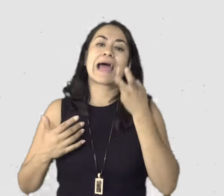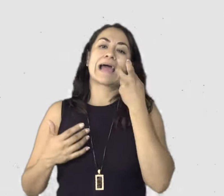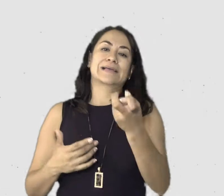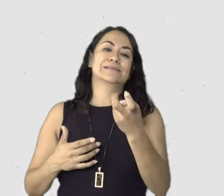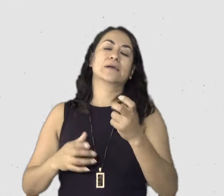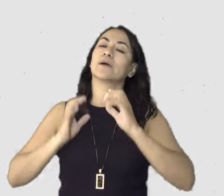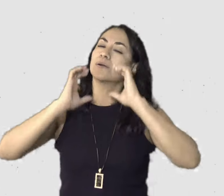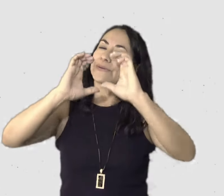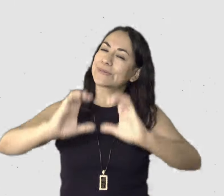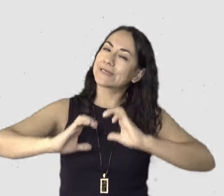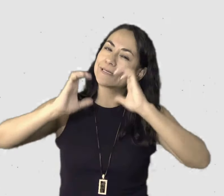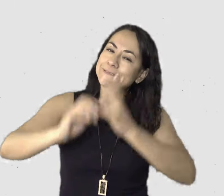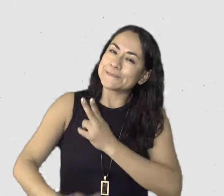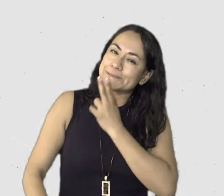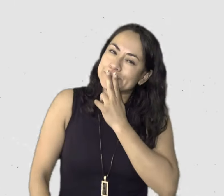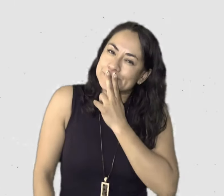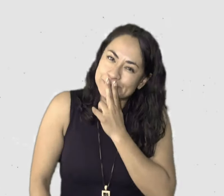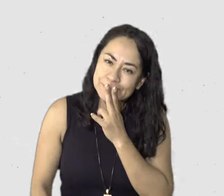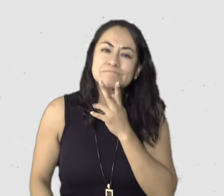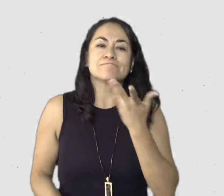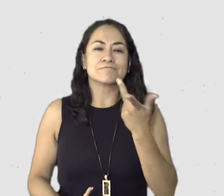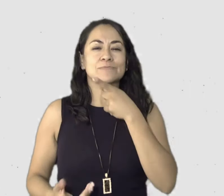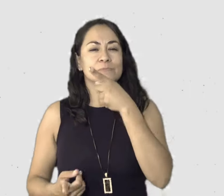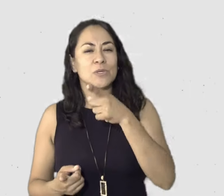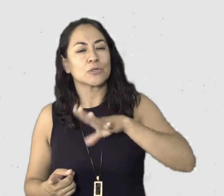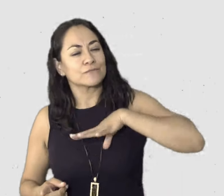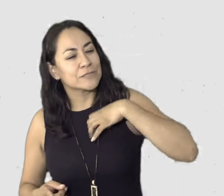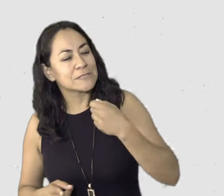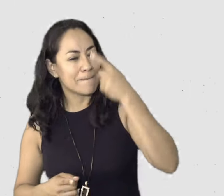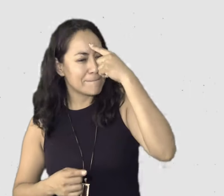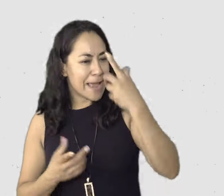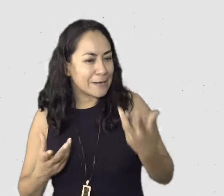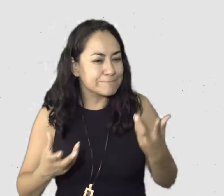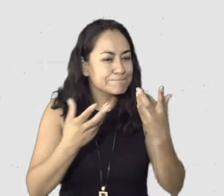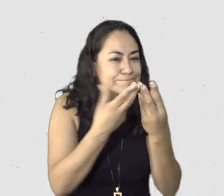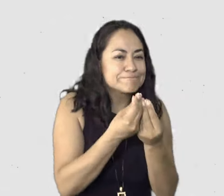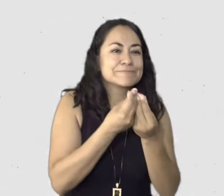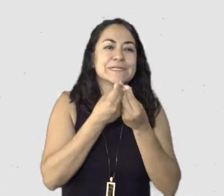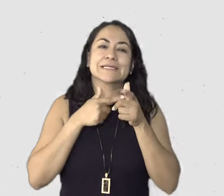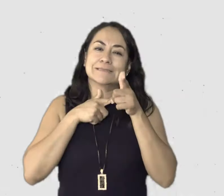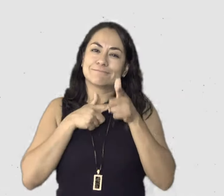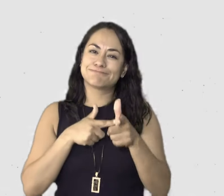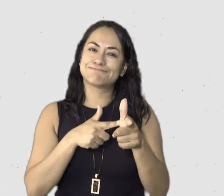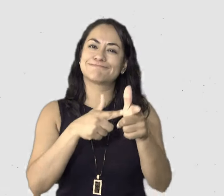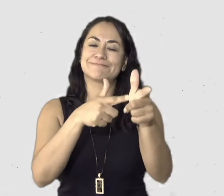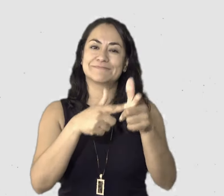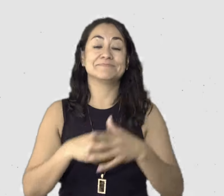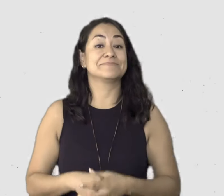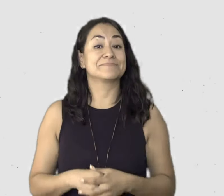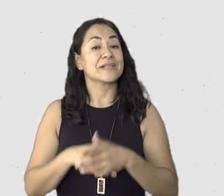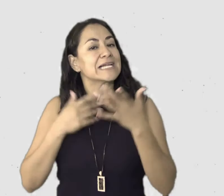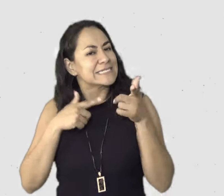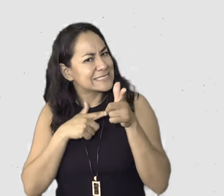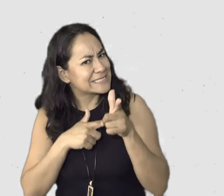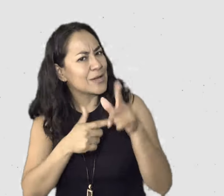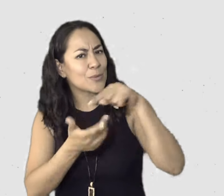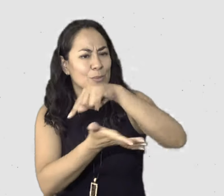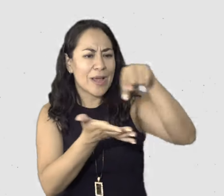procurando estos espacios de compartirnos, de seguir viendo a nuestros niños crecer, de seguir generando estos espacios donde nos podamos conocer